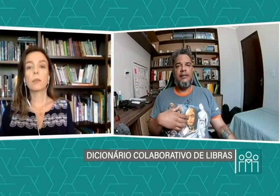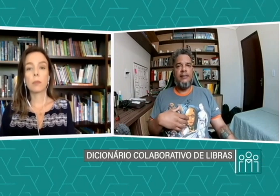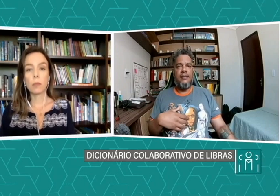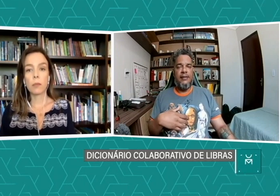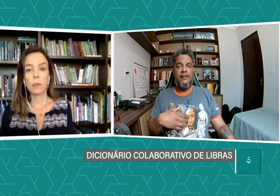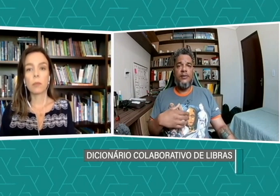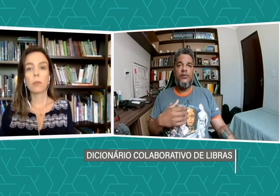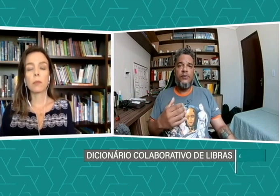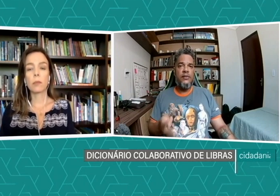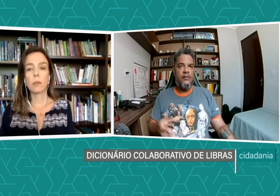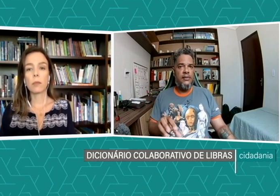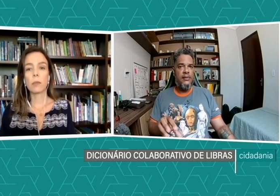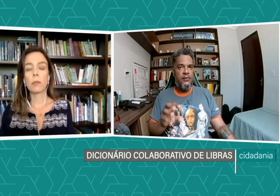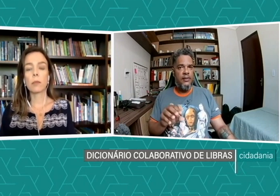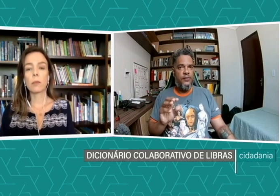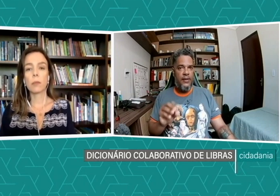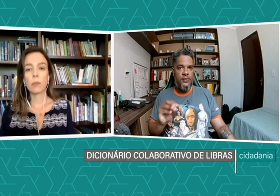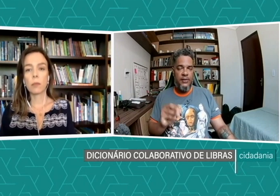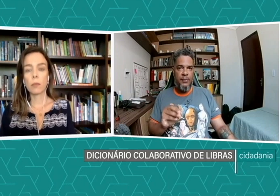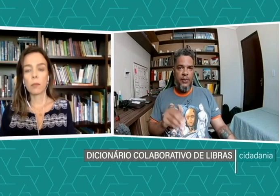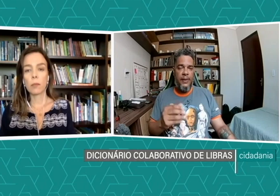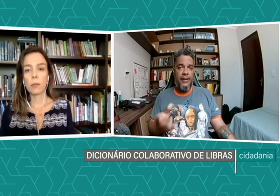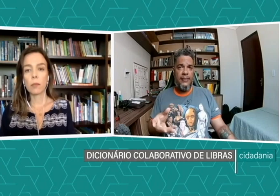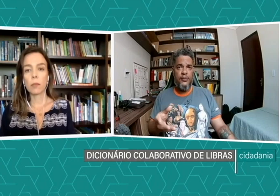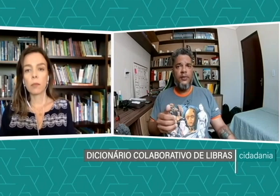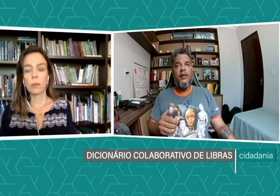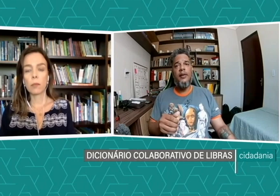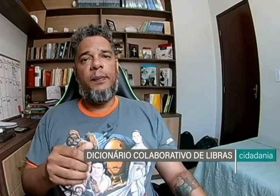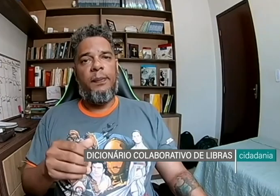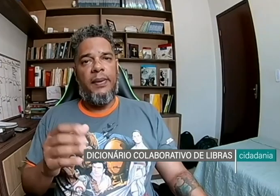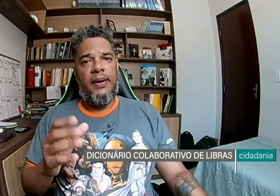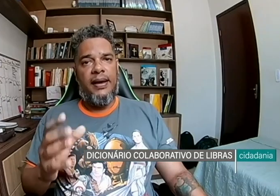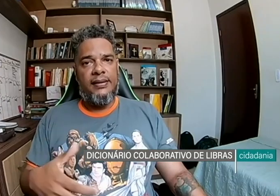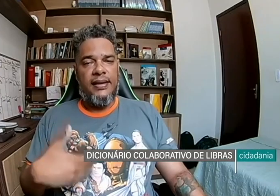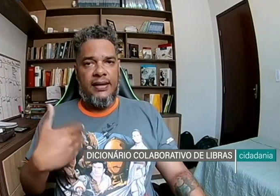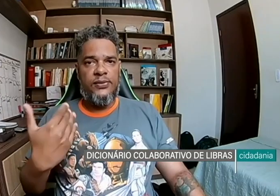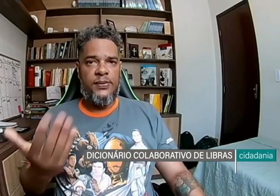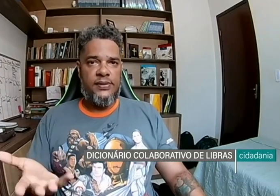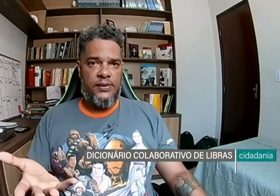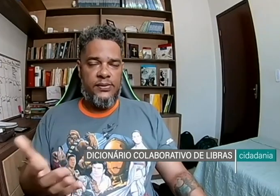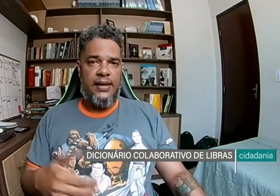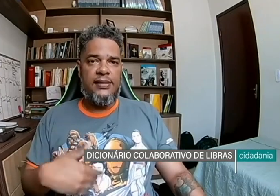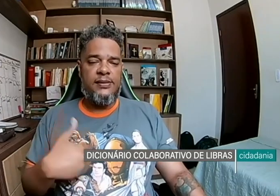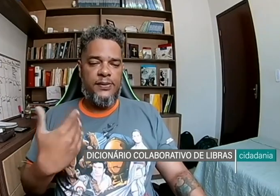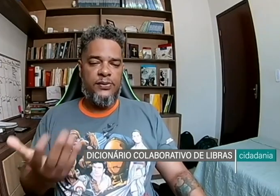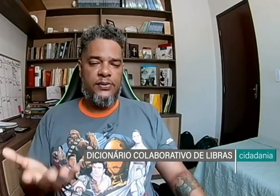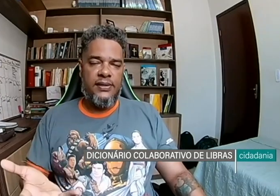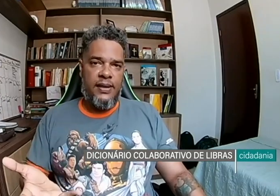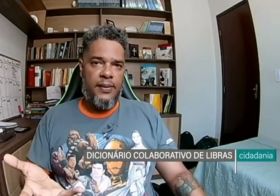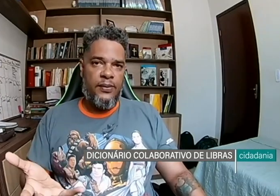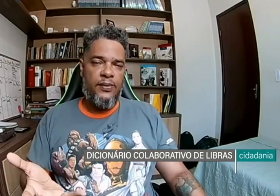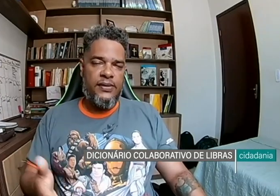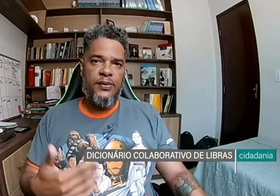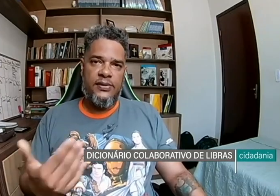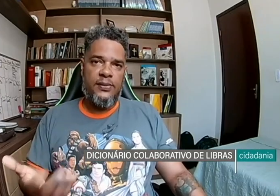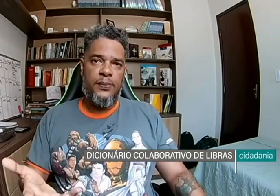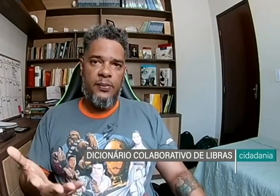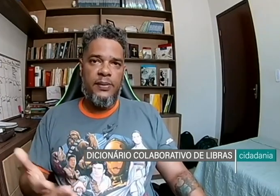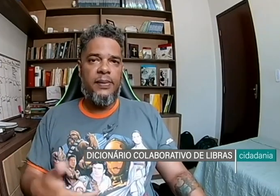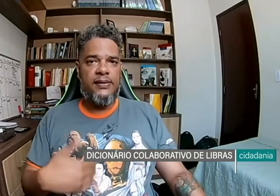assunto. Então, esse aluno vai usar também o aplicativo para dar subsídios às pessoas que trabalham com a segurança pública para se